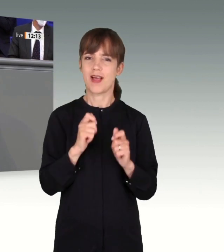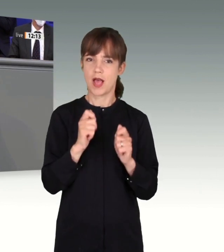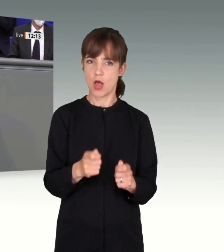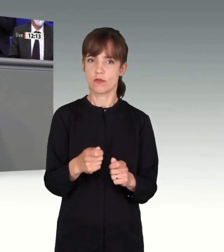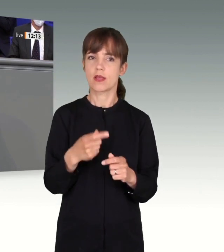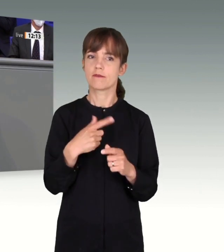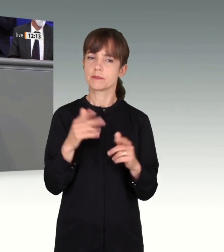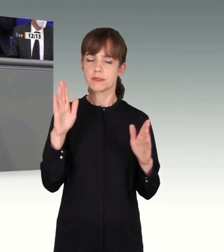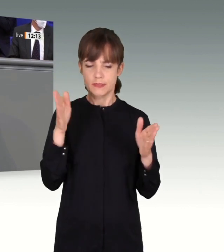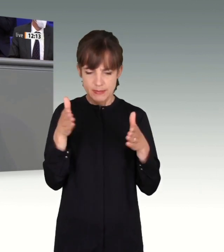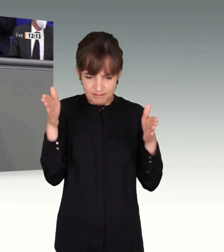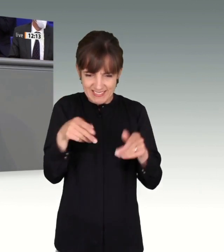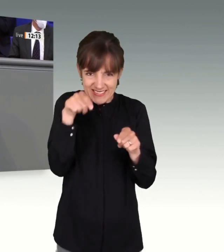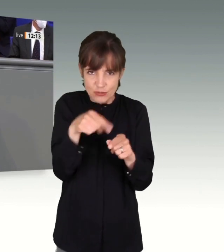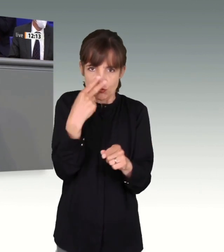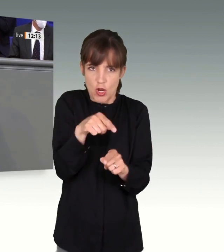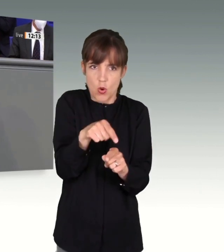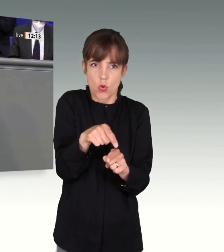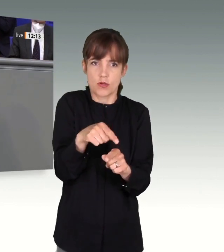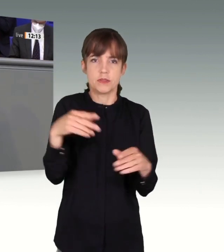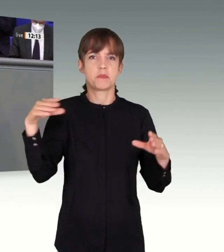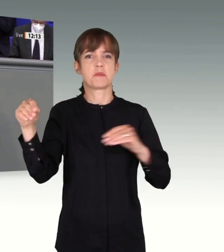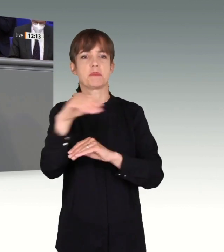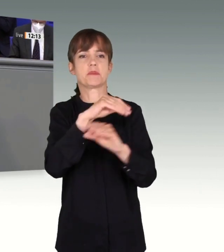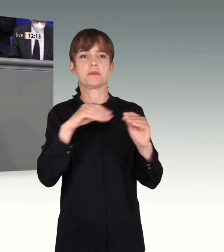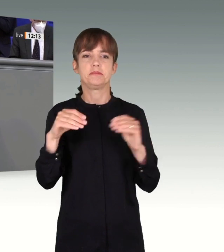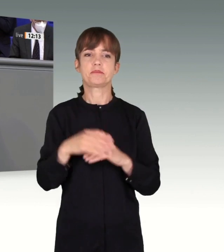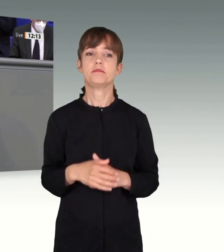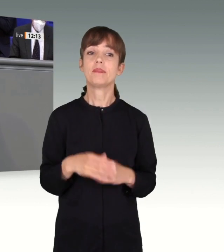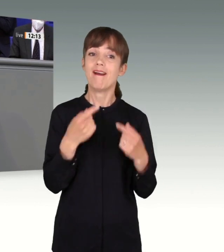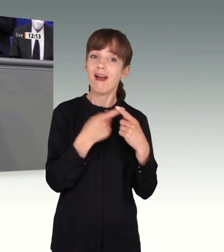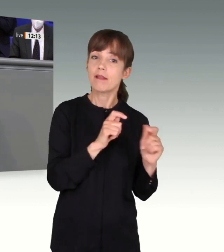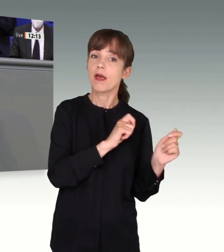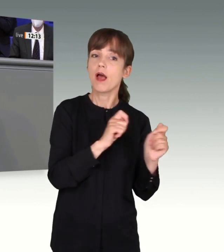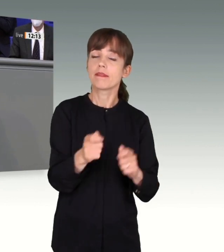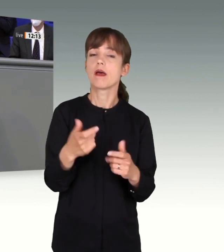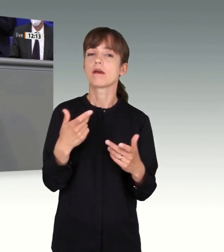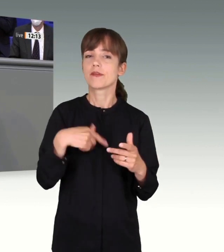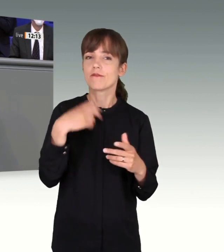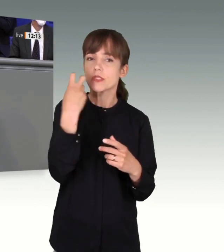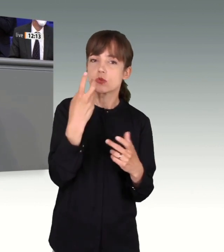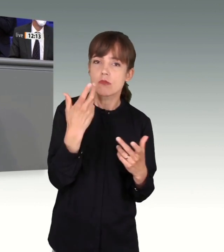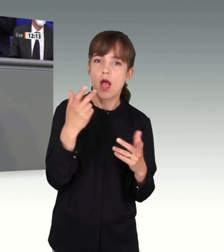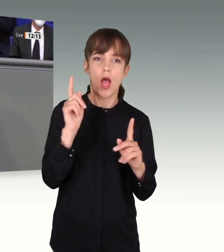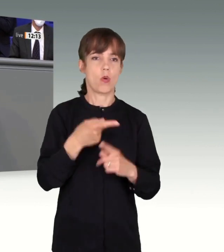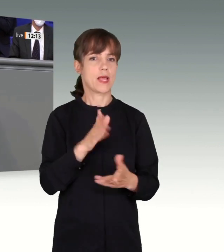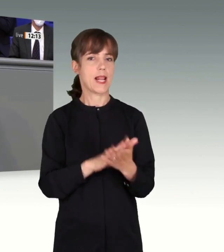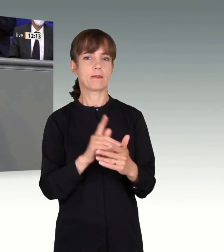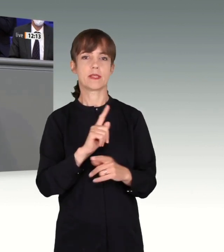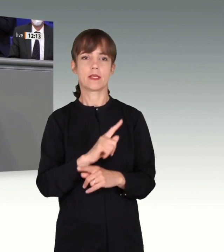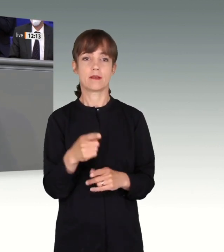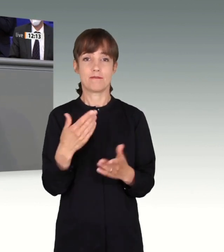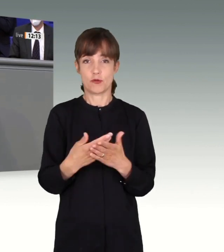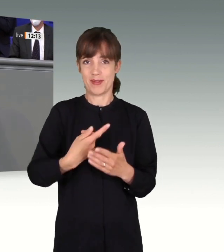Fraktionen abgelehnt. Es hat fast ein Jahr gedauert, bis die Bundeskanzlerin zu einer Gedenkfeier zu bewegen war,